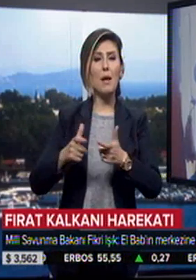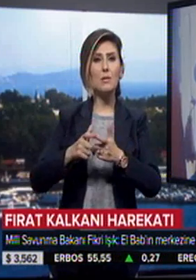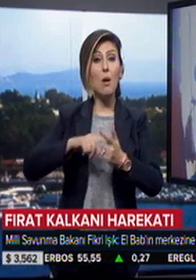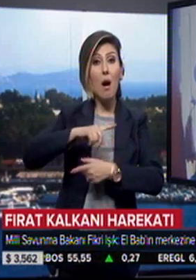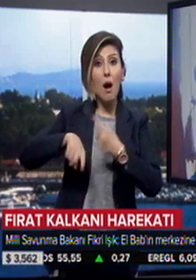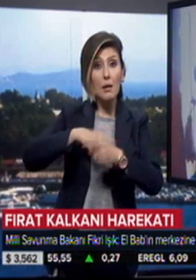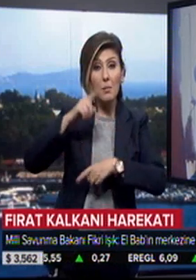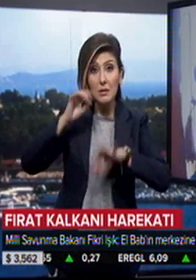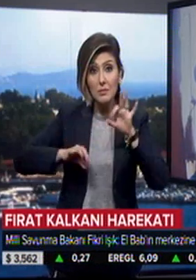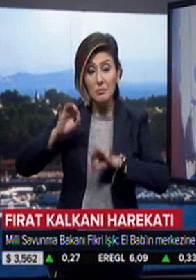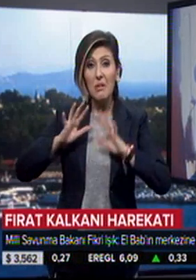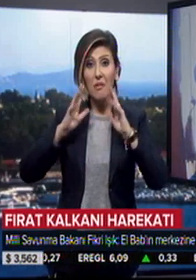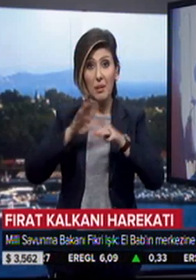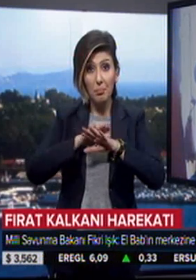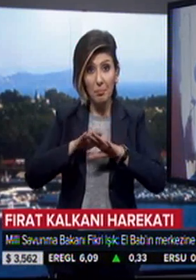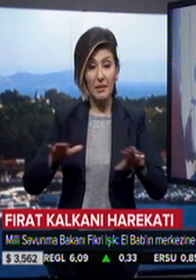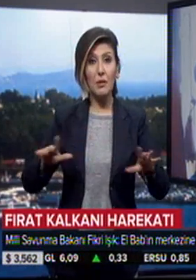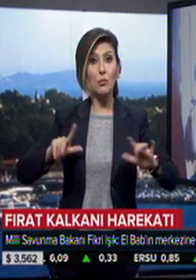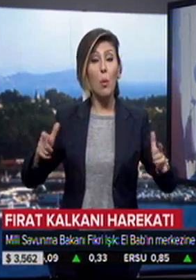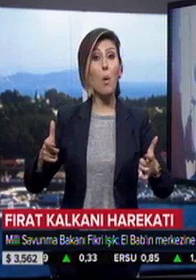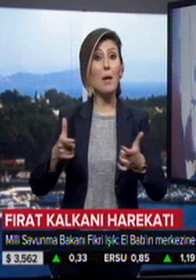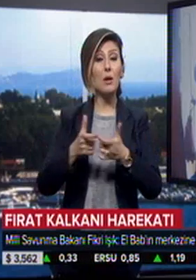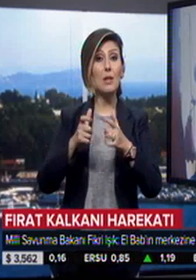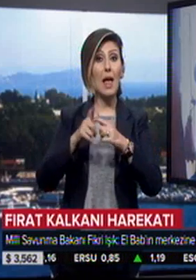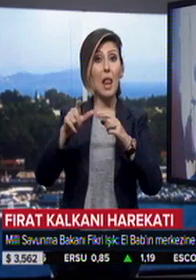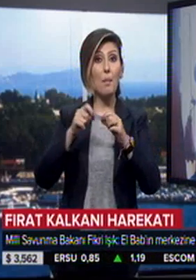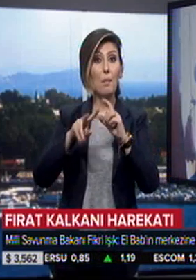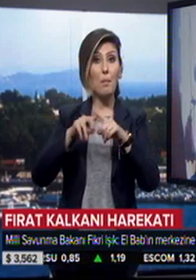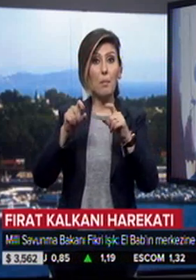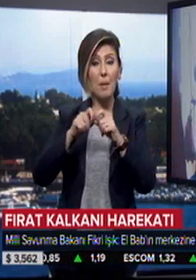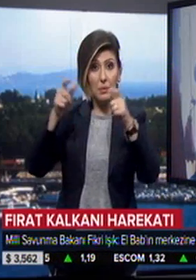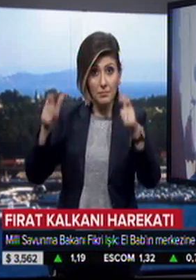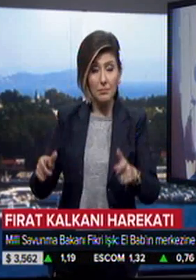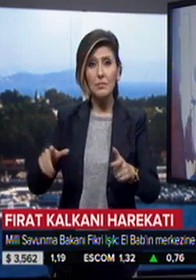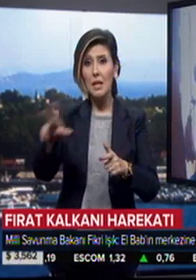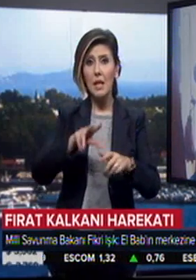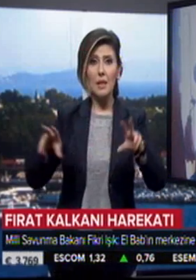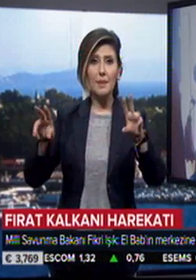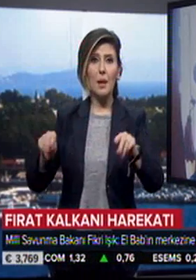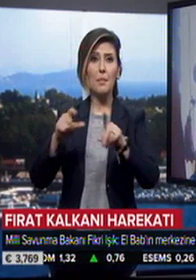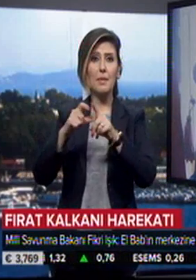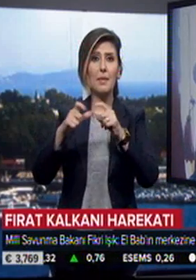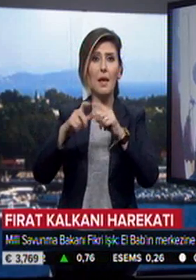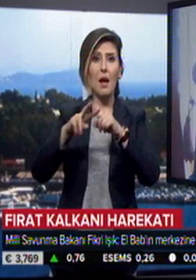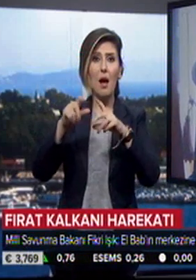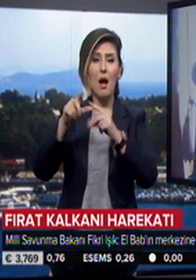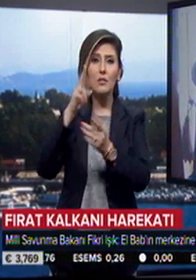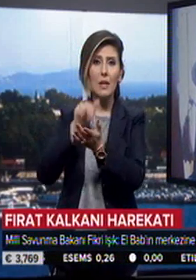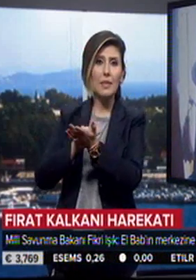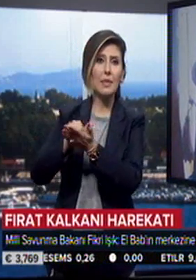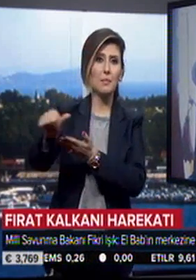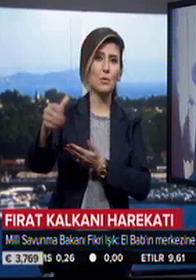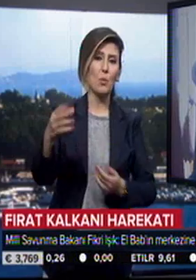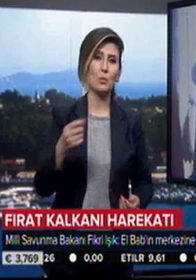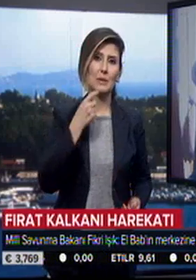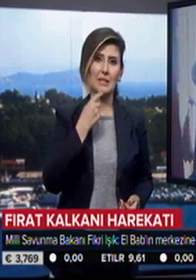faaliyetleri bittiğinde operasyon Elbap şehri tamamen artık DAŞ unsurlarından temizlenmiştir